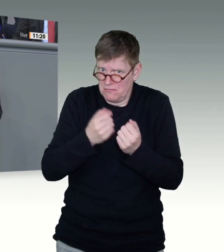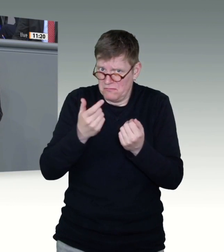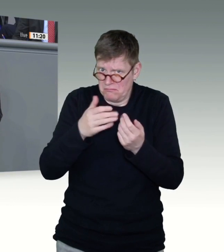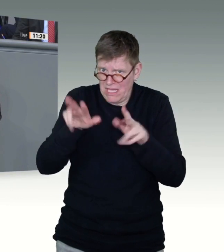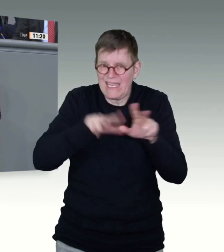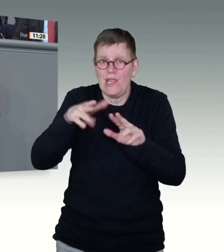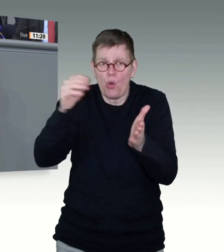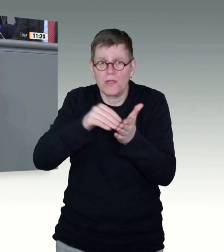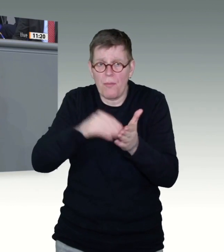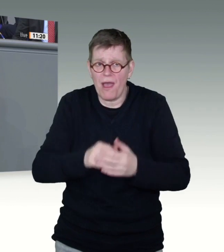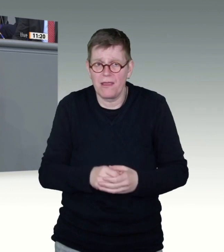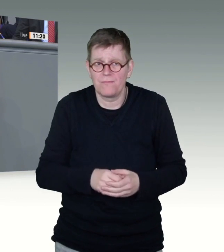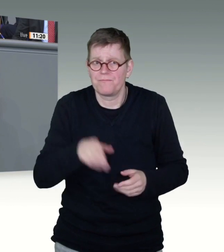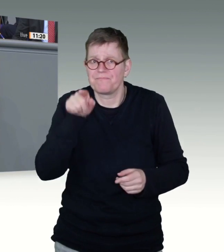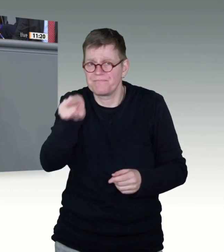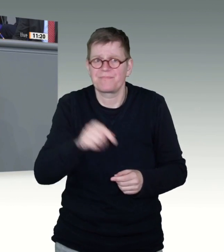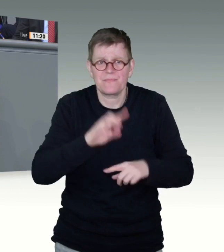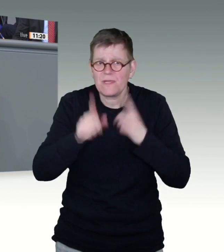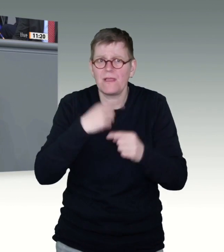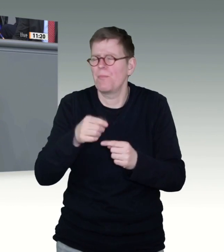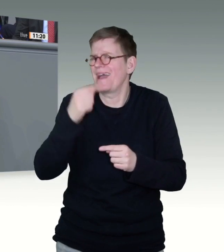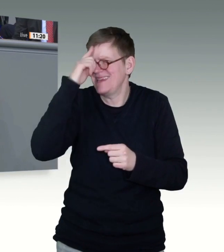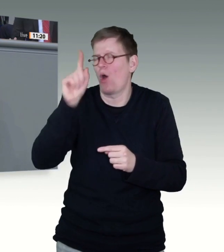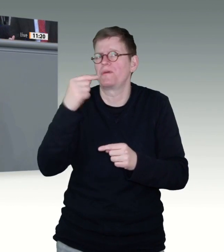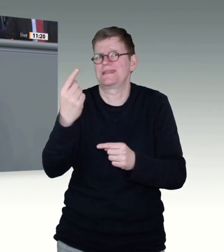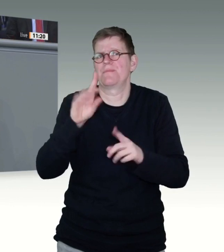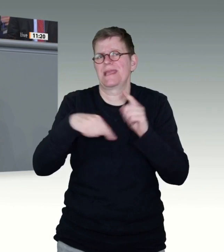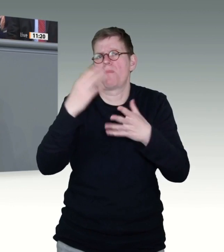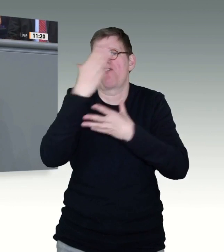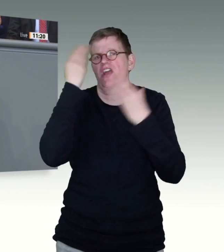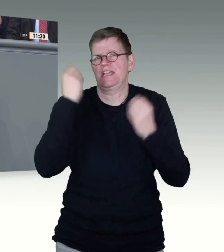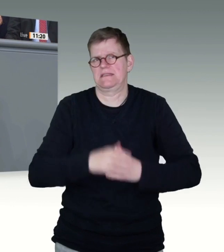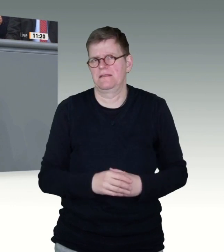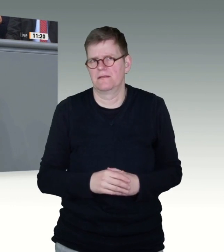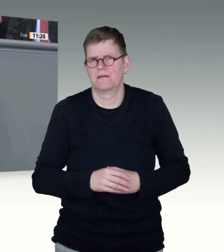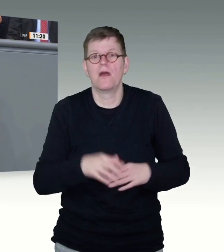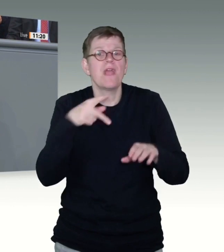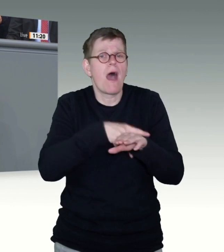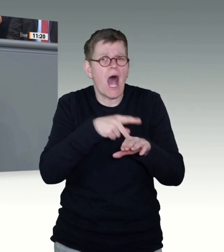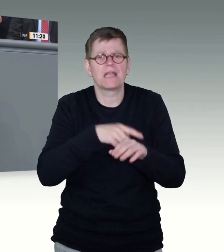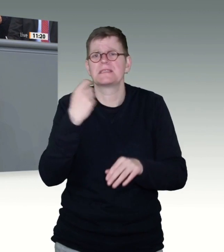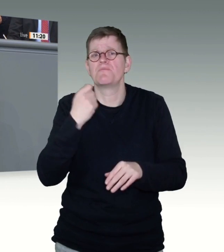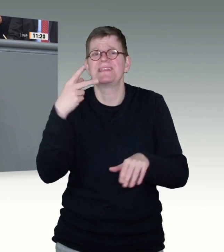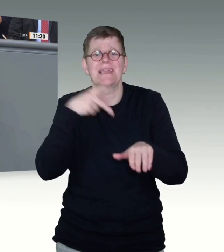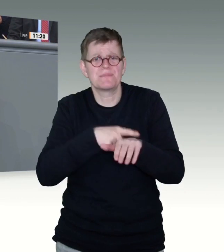Ein Impfportal ist ein weiteres Werkzeug, um die Pandemie besser zu begegnen. Ein Wort des Dankes an die